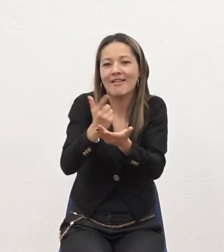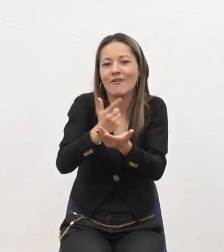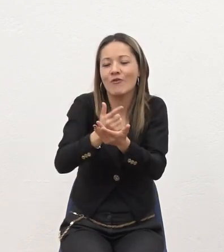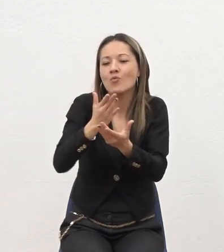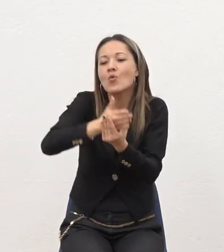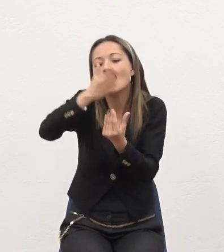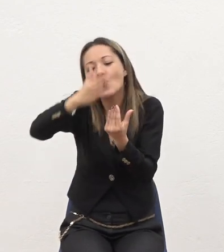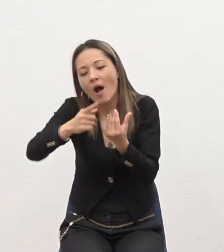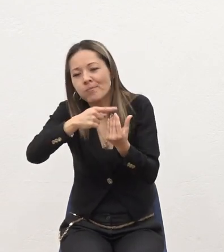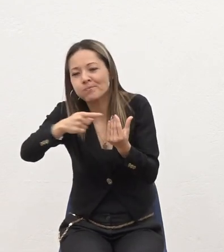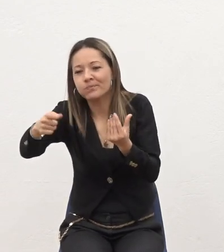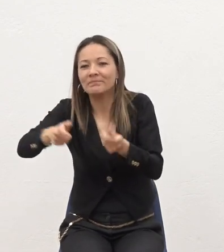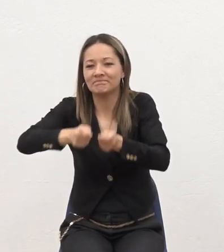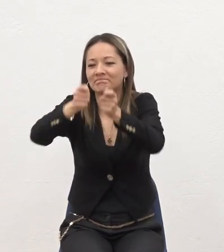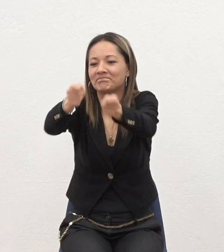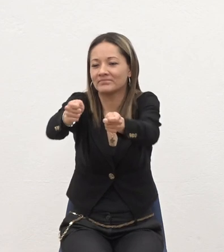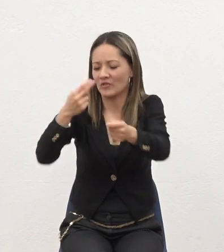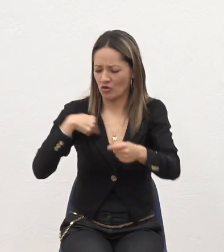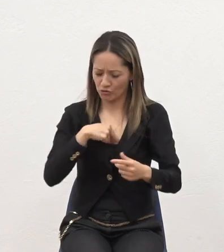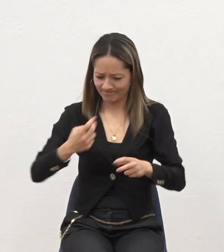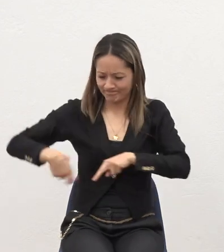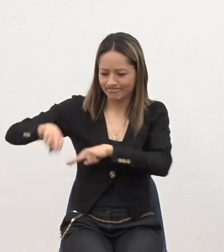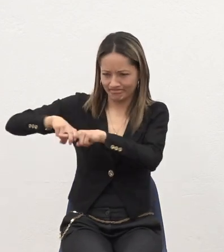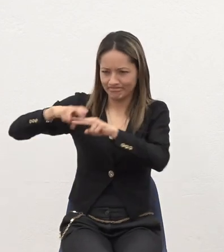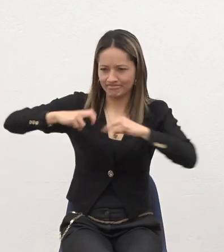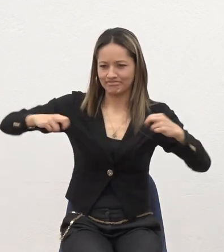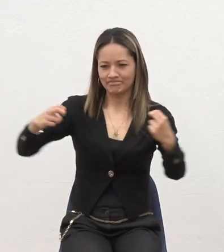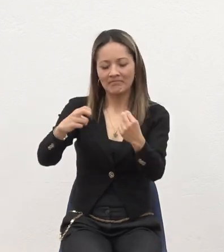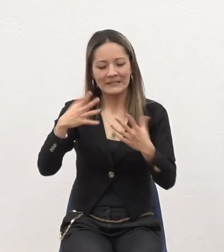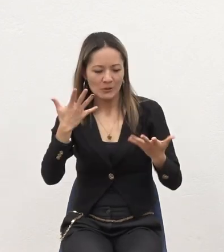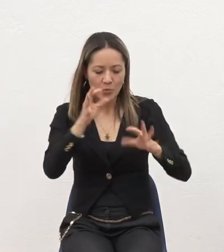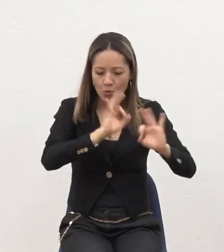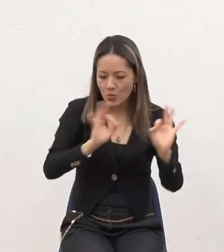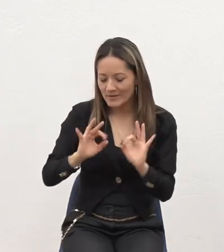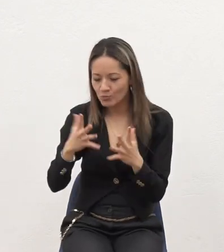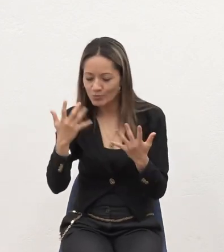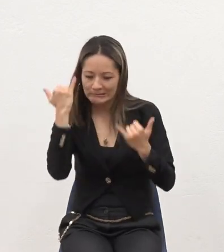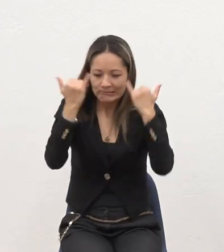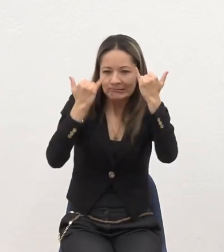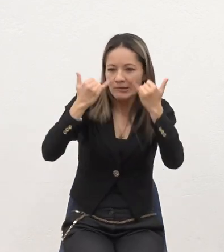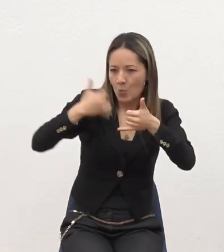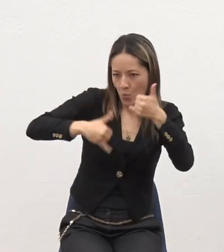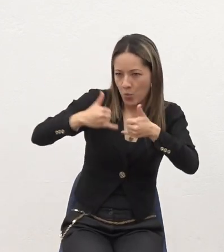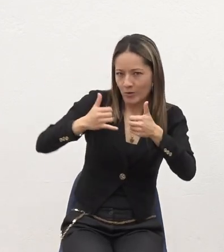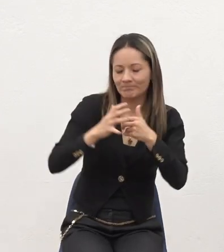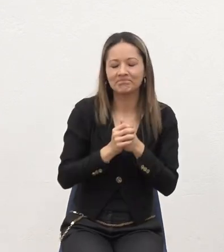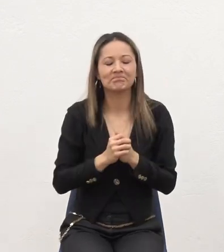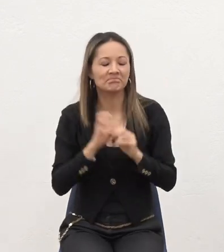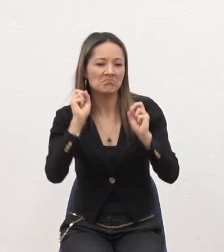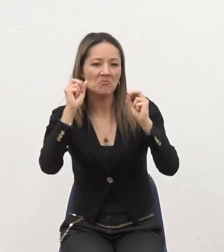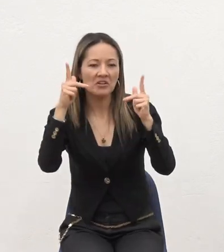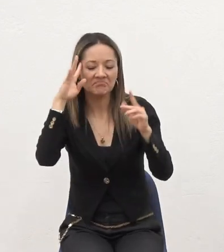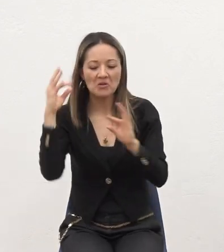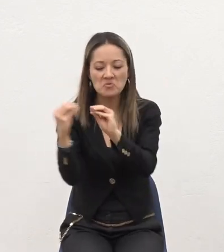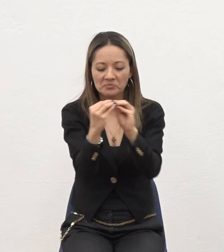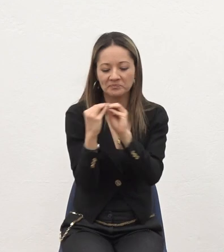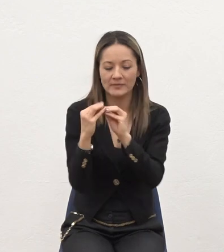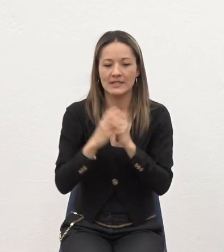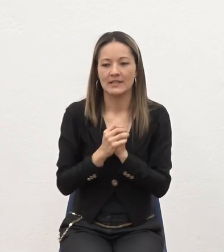Entonces dijimos Bueno vamos a sentarnos Y vamos a Organizar Como vamos a hacer Entonces dijimos Bueno acá Cada